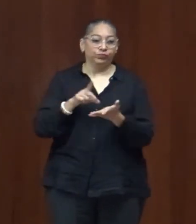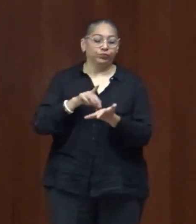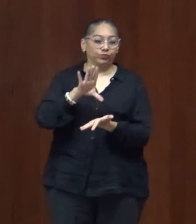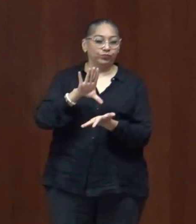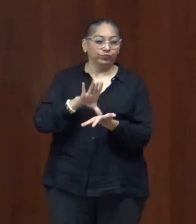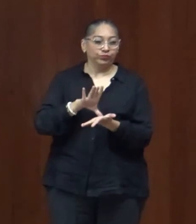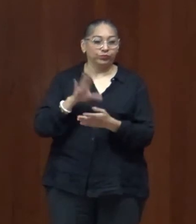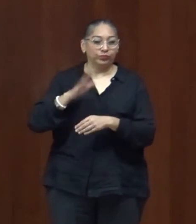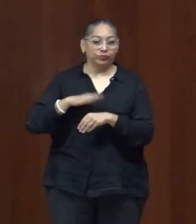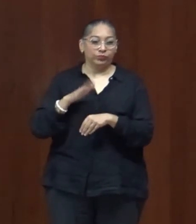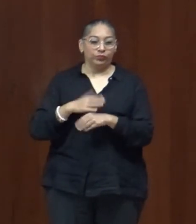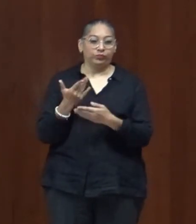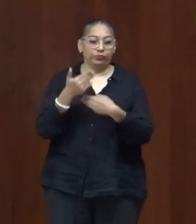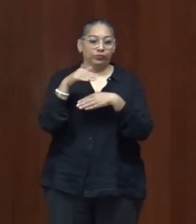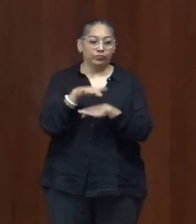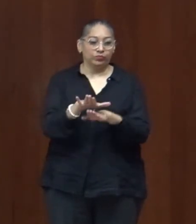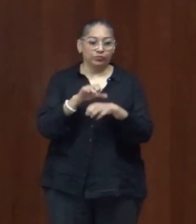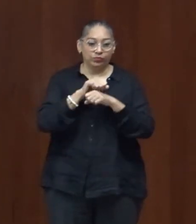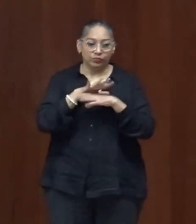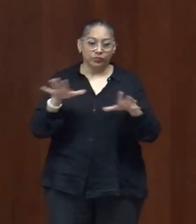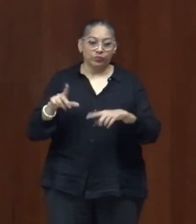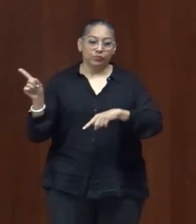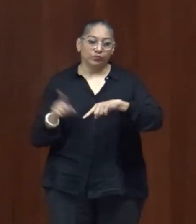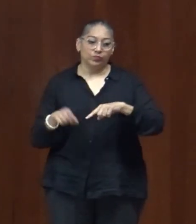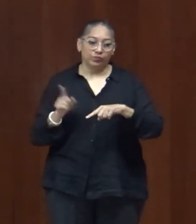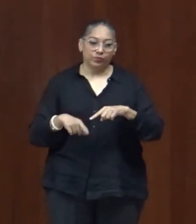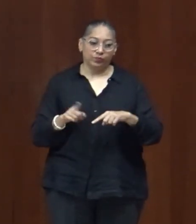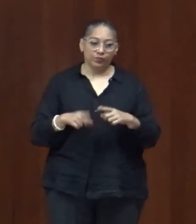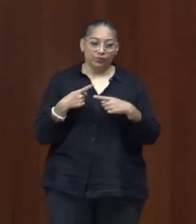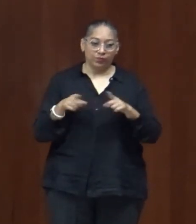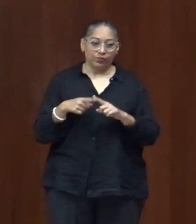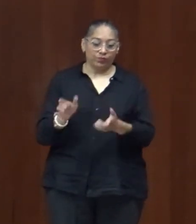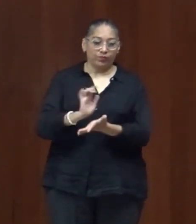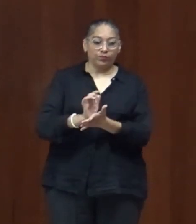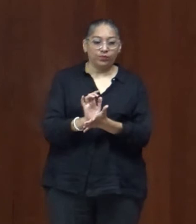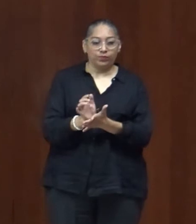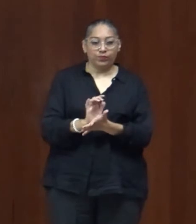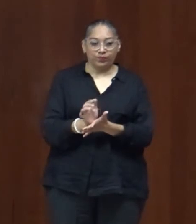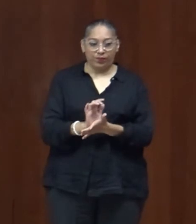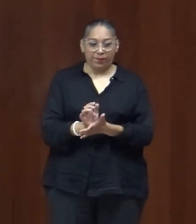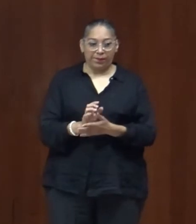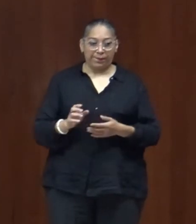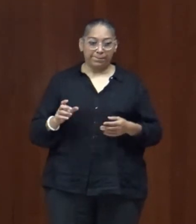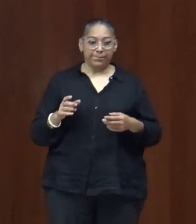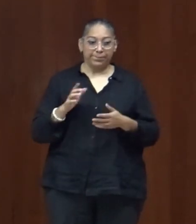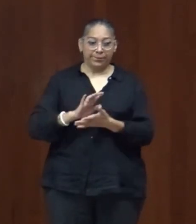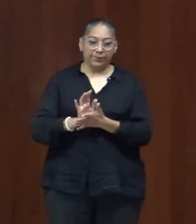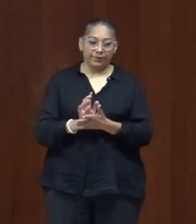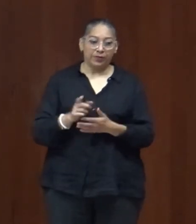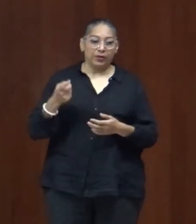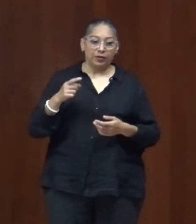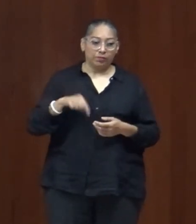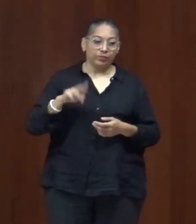llegar a la erradicación de todas las formas de discriminación en esta facultad